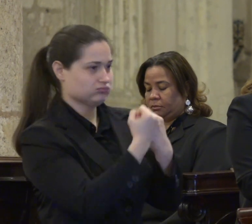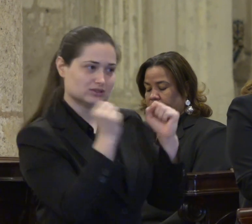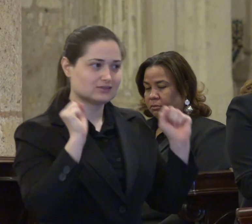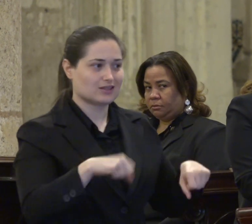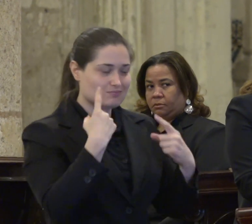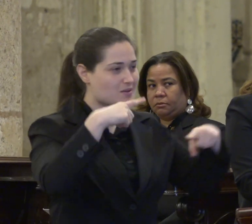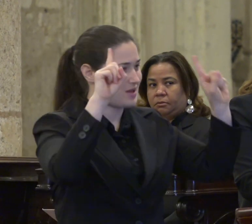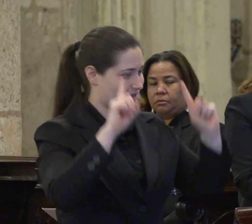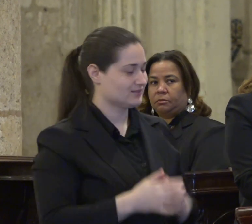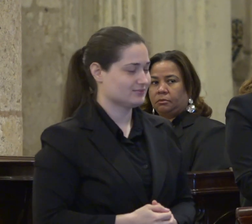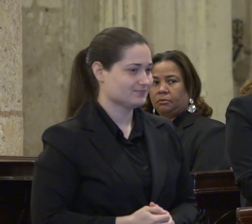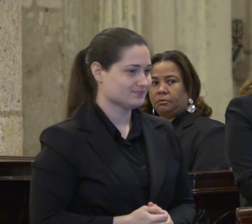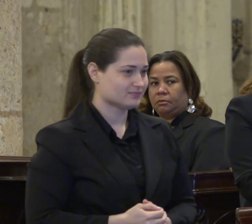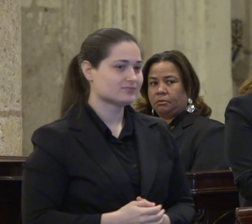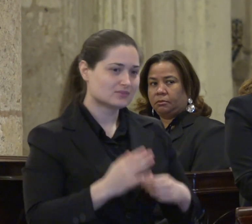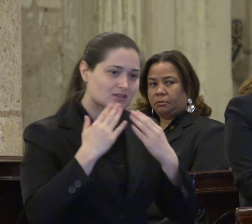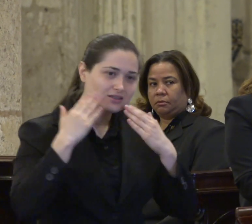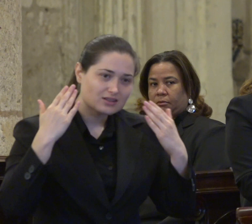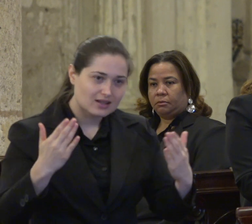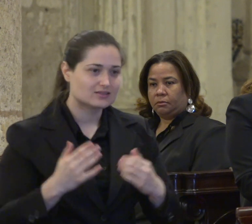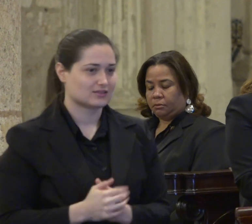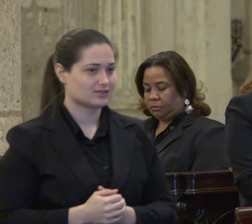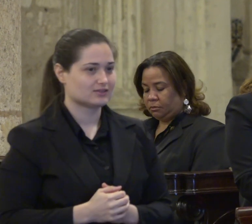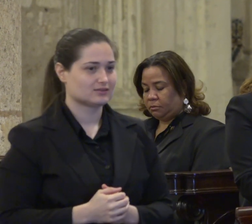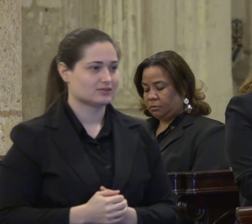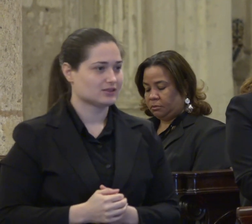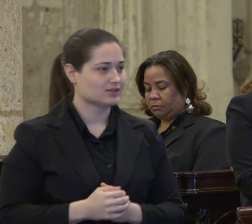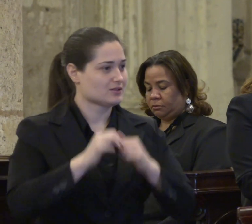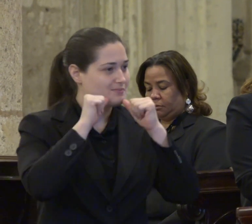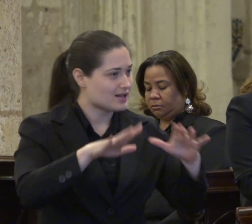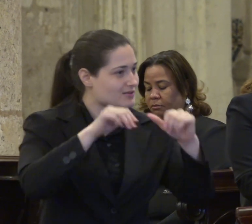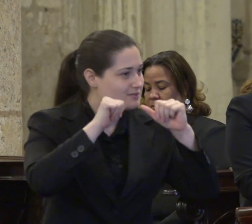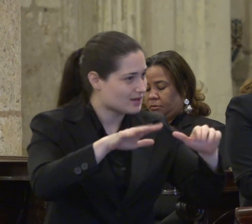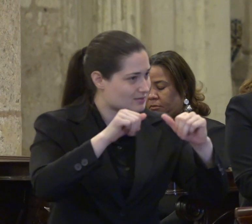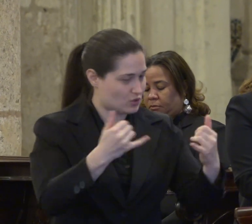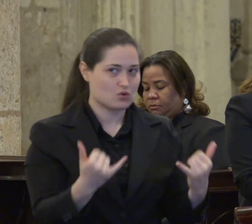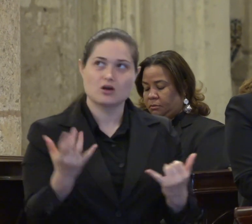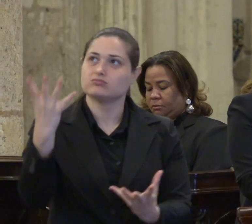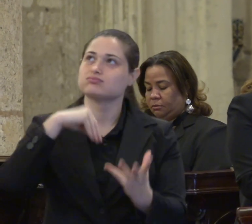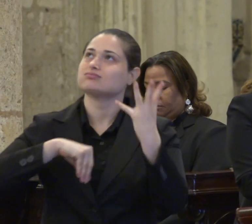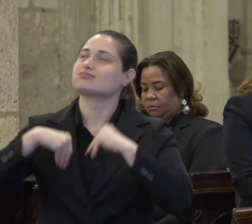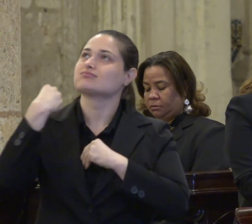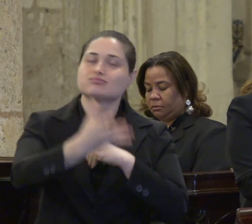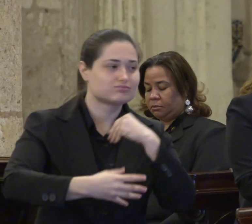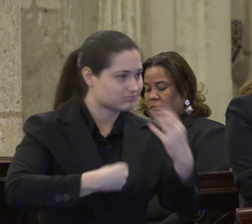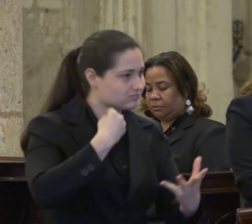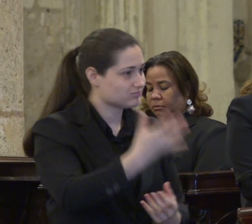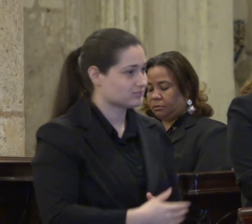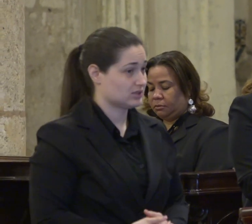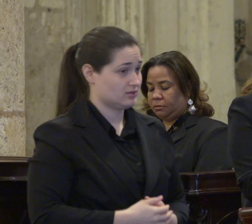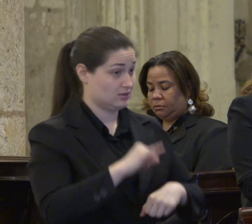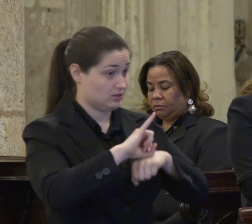por la presencia, por las bendiciones recibidas en esta Eucaristía. Salgamos de este